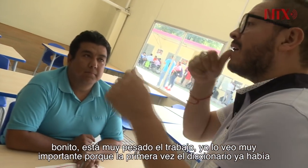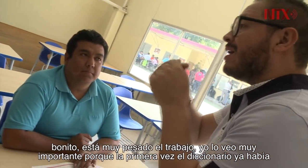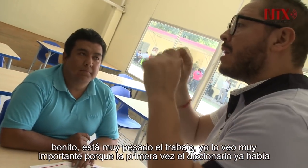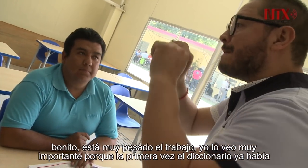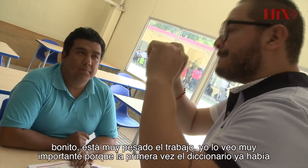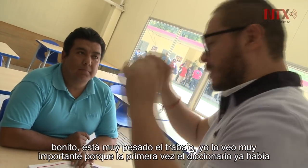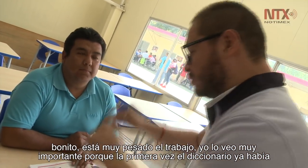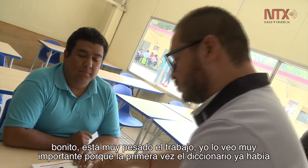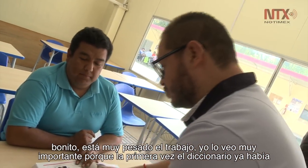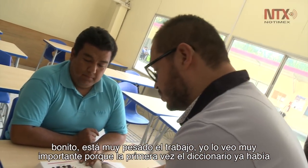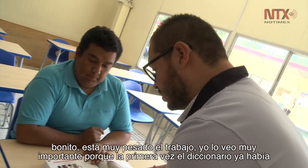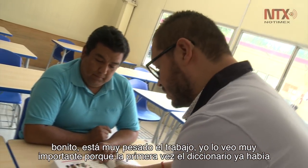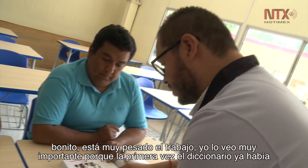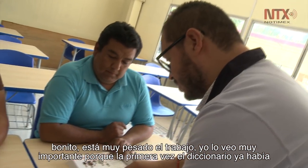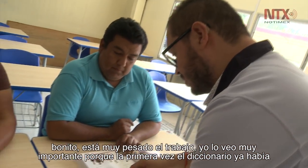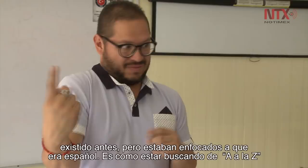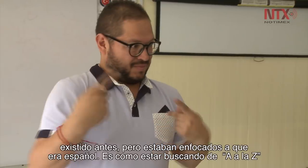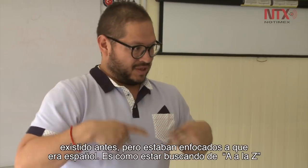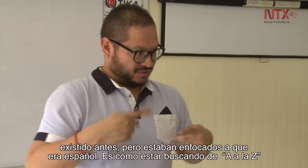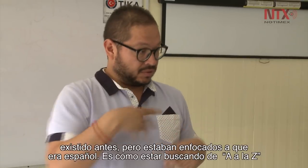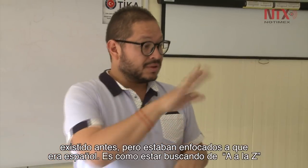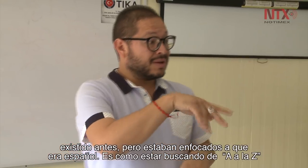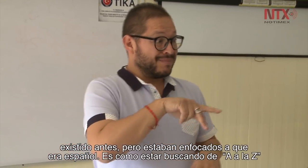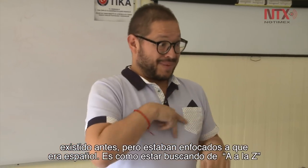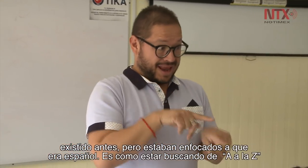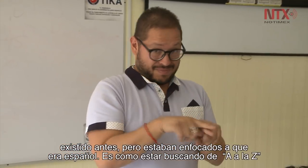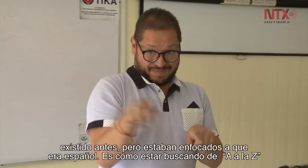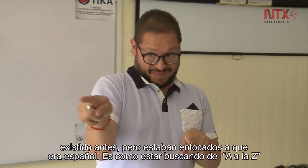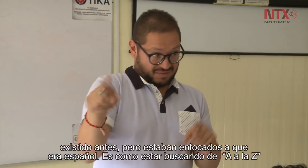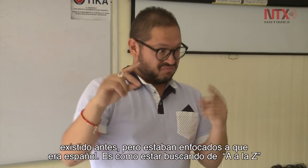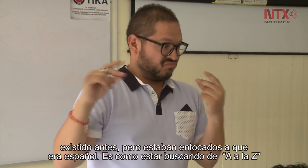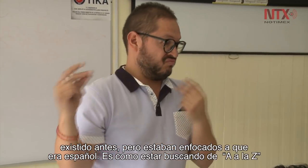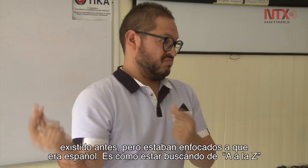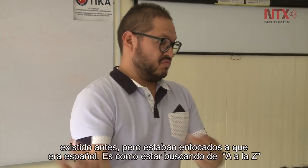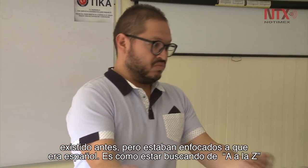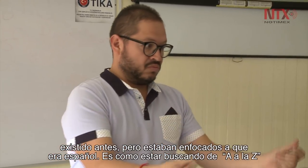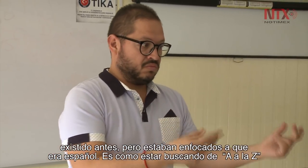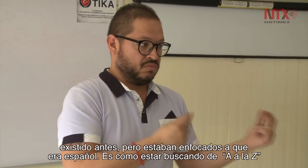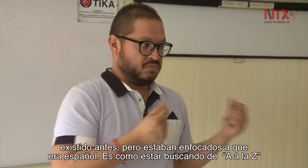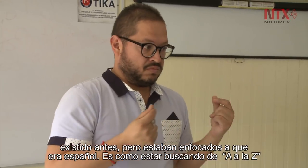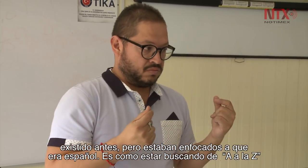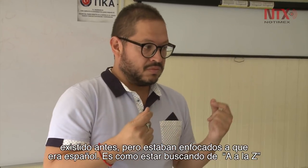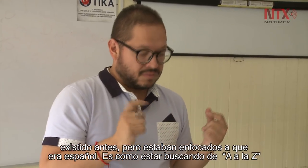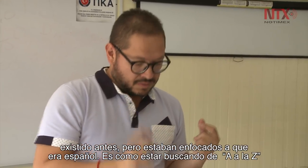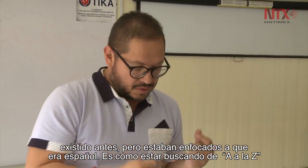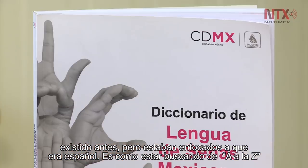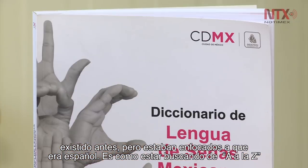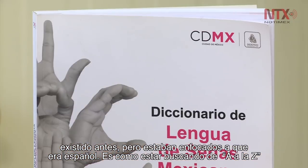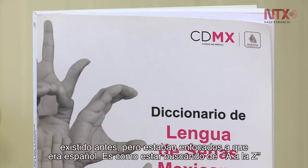que es muy importante, porque la primera vez el diccionario ya había existido antes,